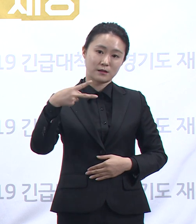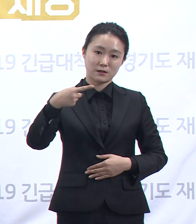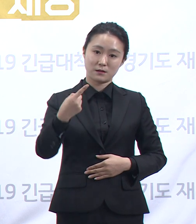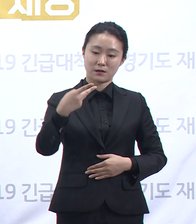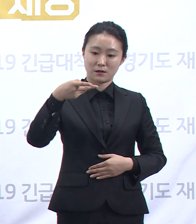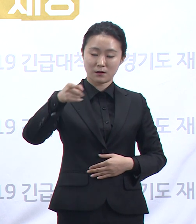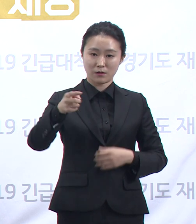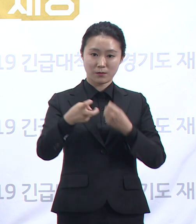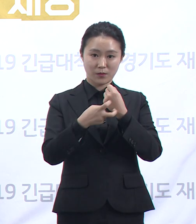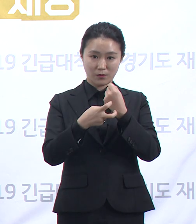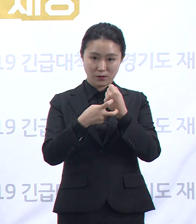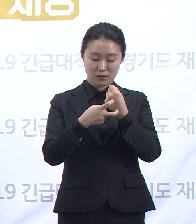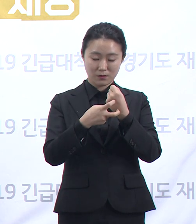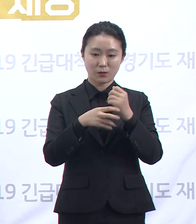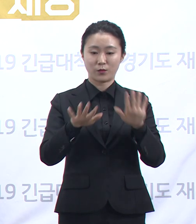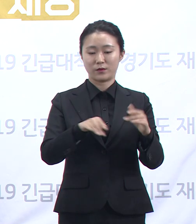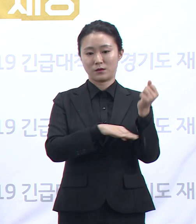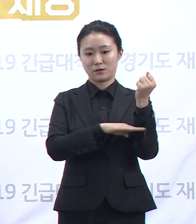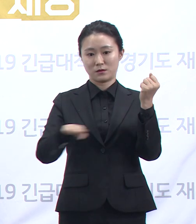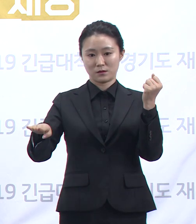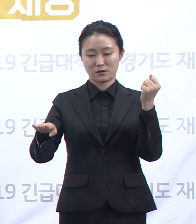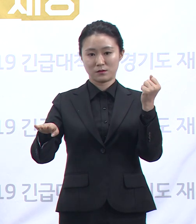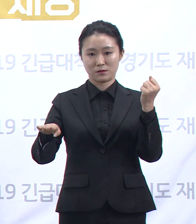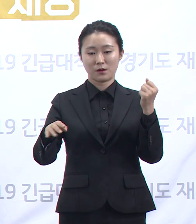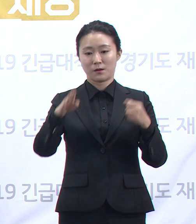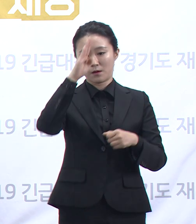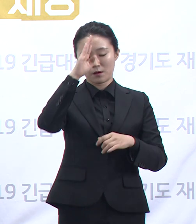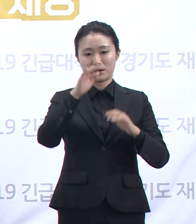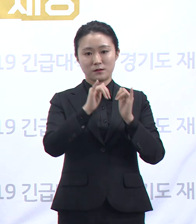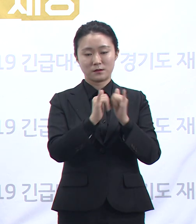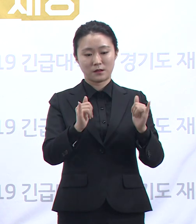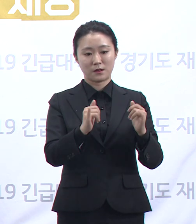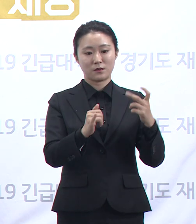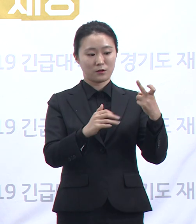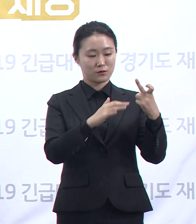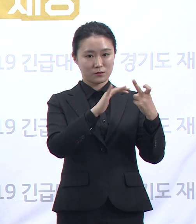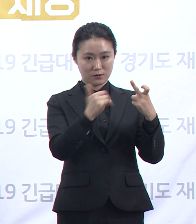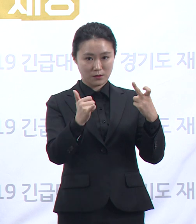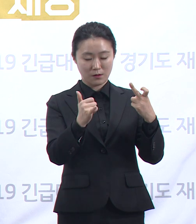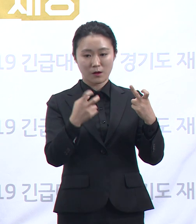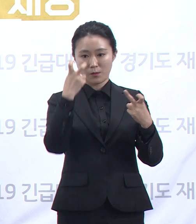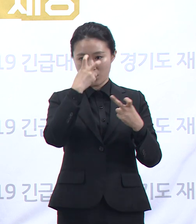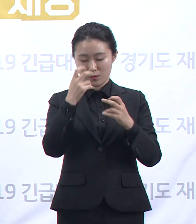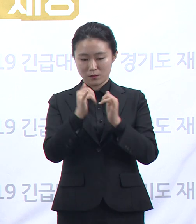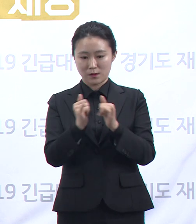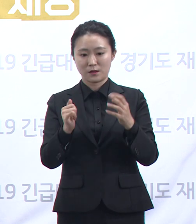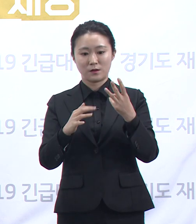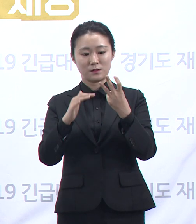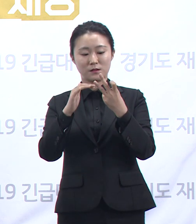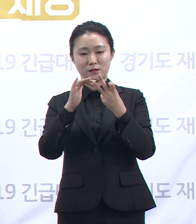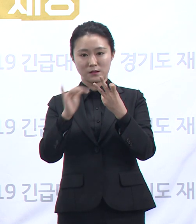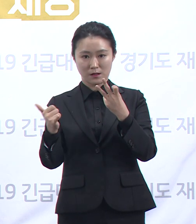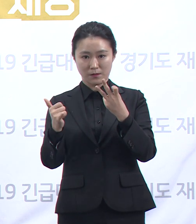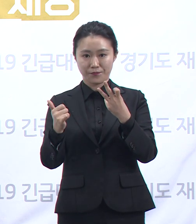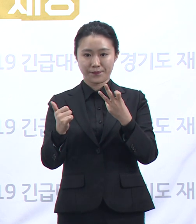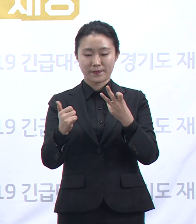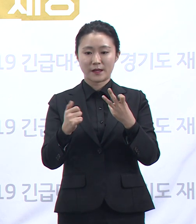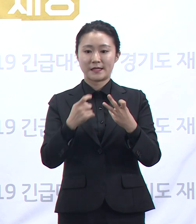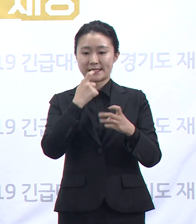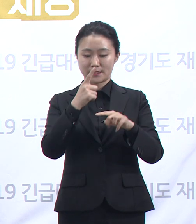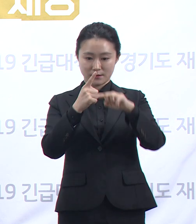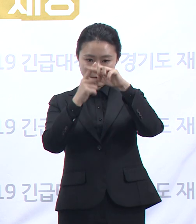환자 12명, 보호자 및 간병인 13명, 간호사 1명 등 총 26명이 확진 판정을 받았습니다.